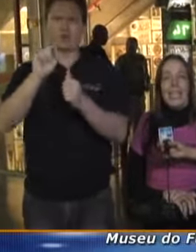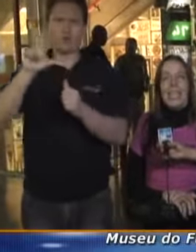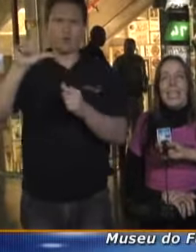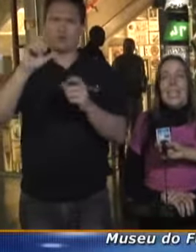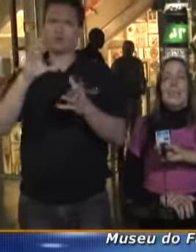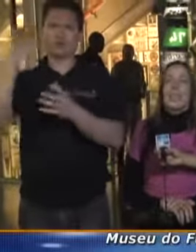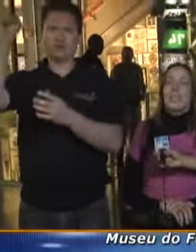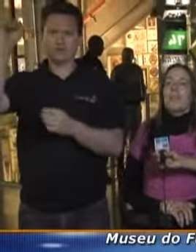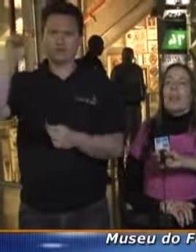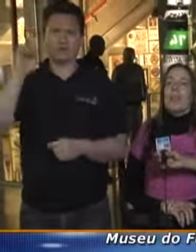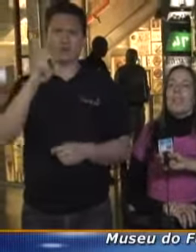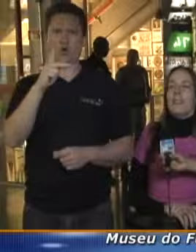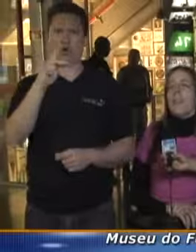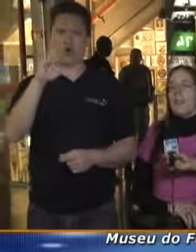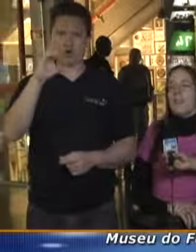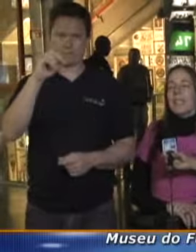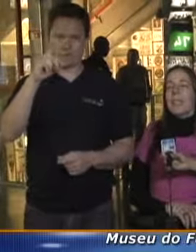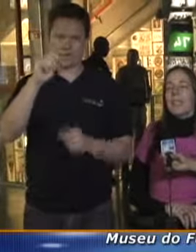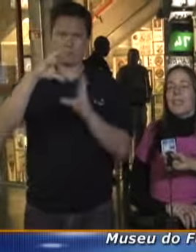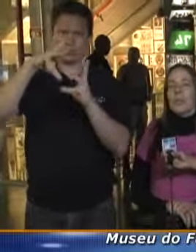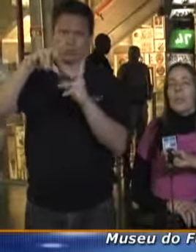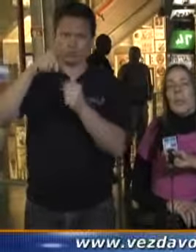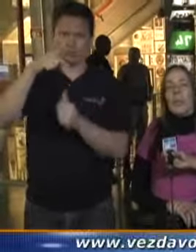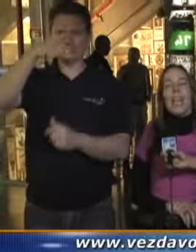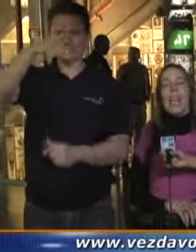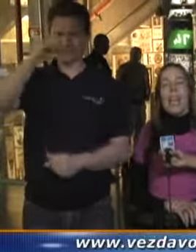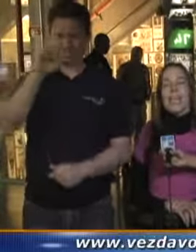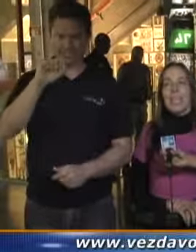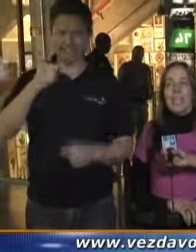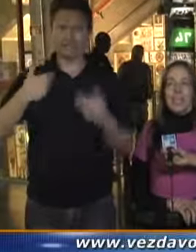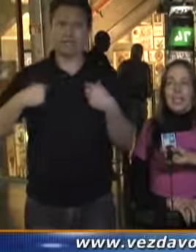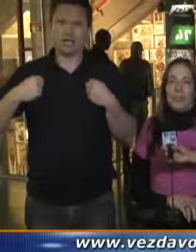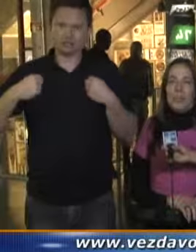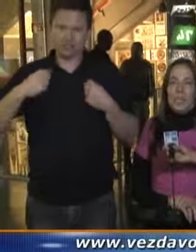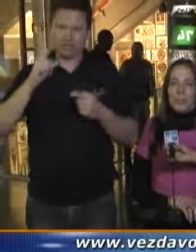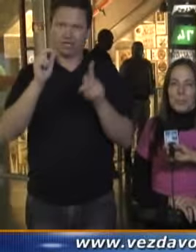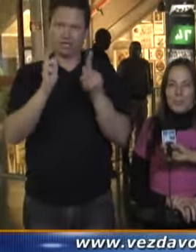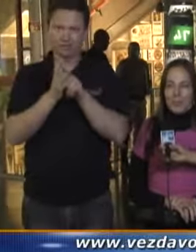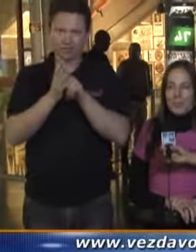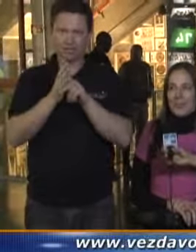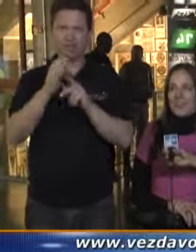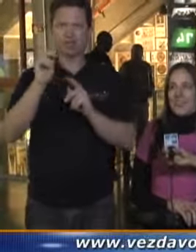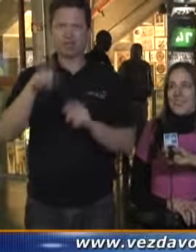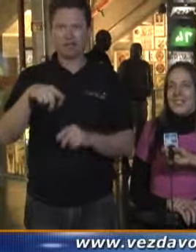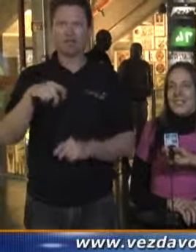Itália. E vocês podem ver a camiseta do Pelé aqui atrás de mim.